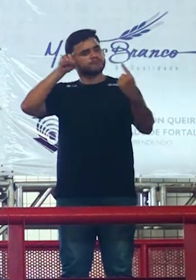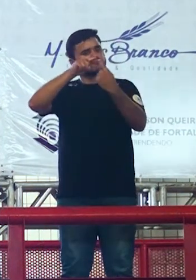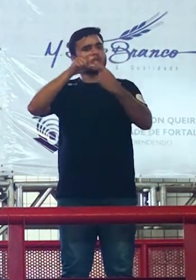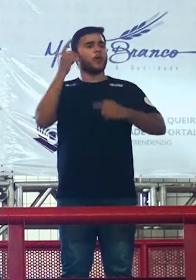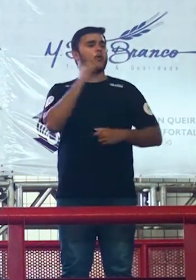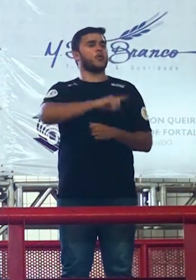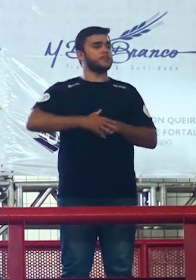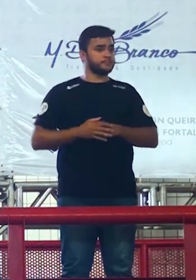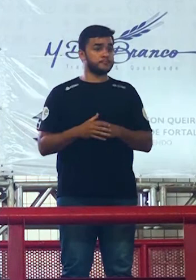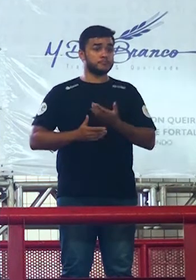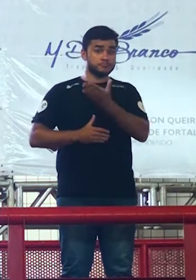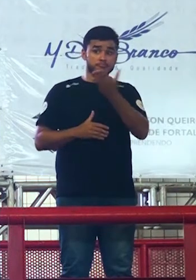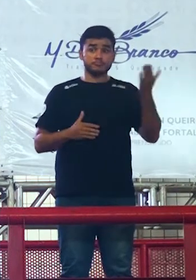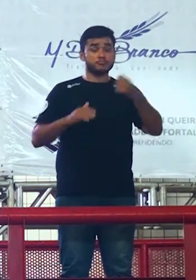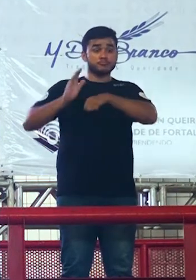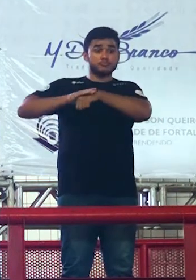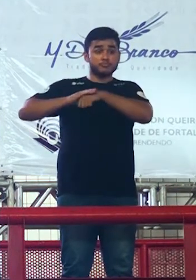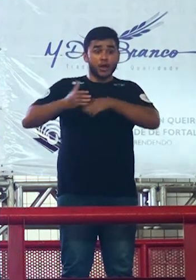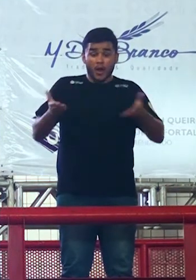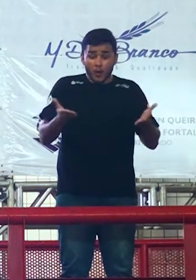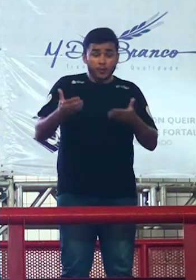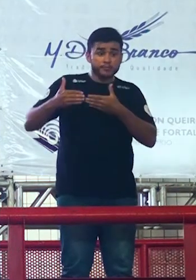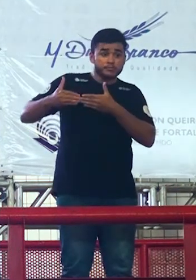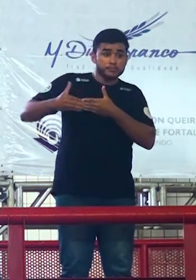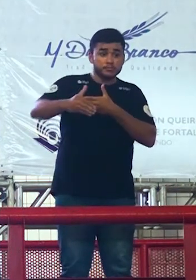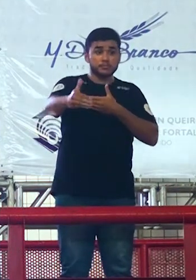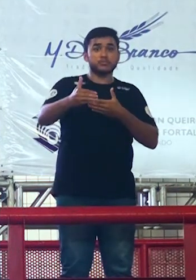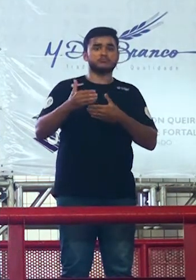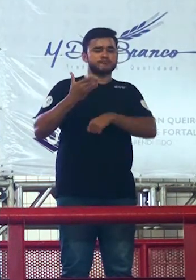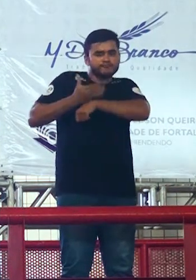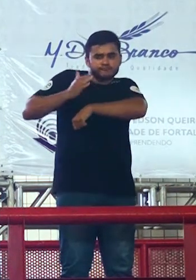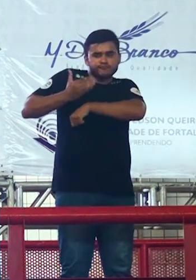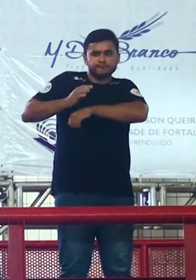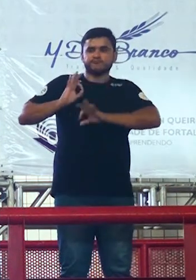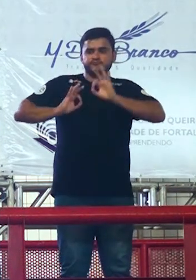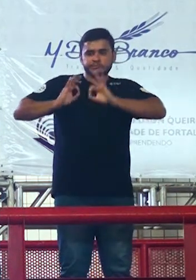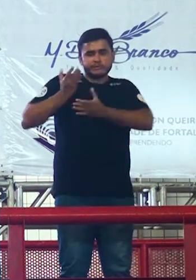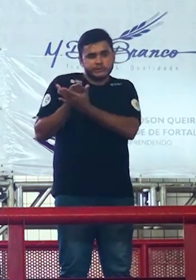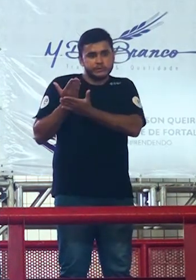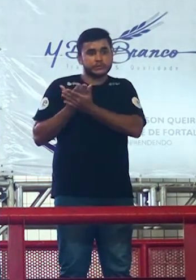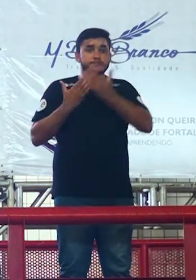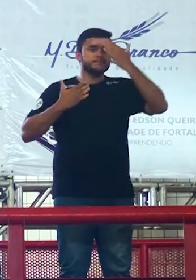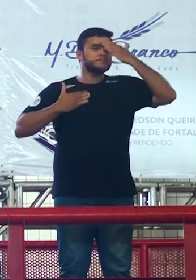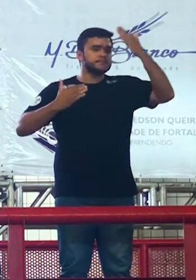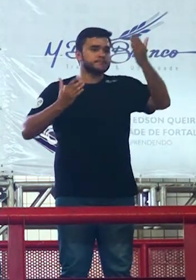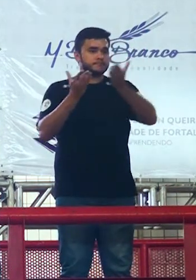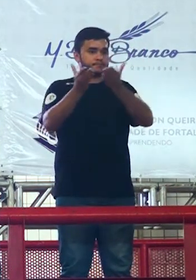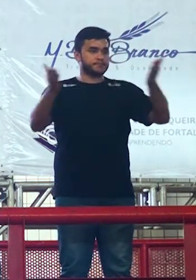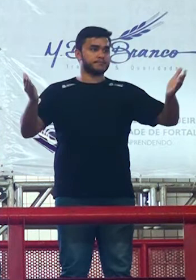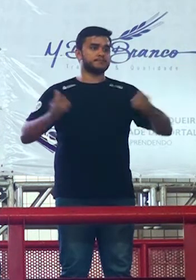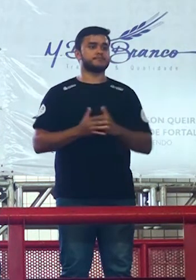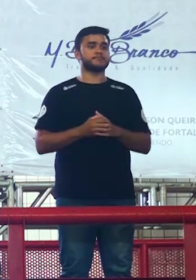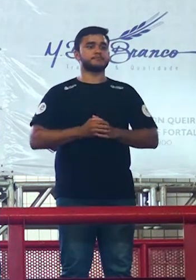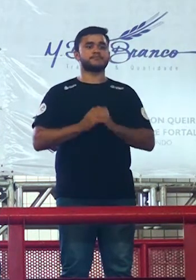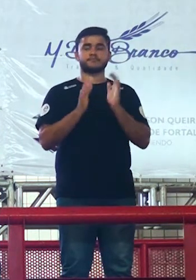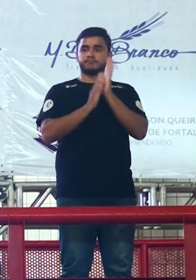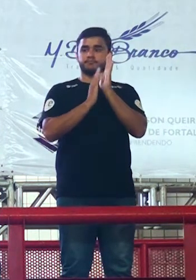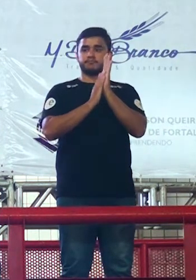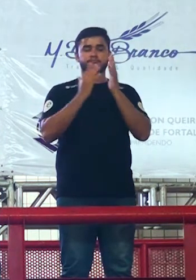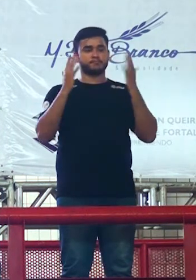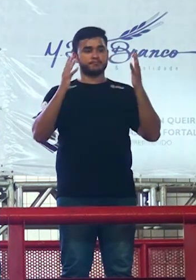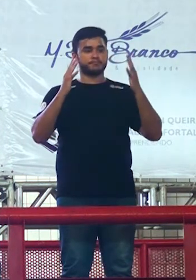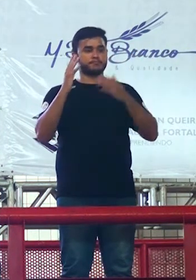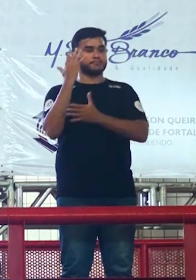se a preparação começar a partir de agora beleza? obrigado pela participação e